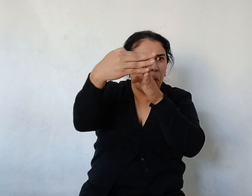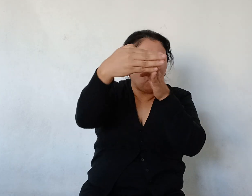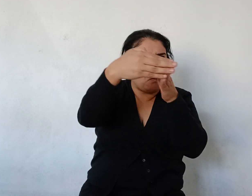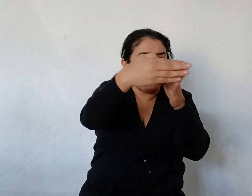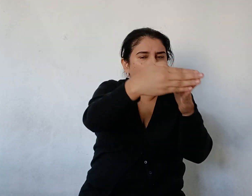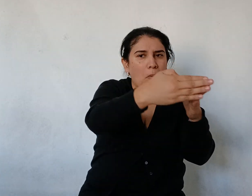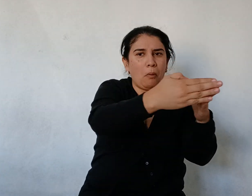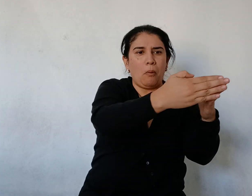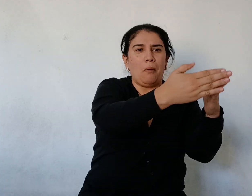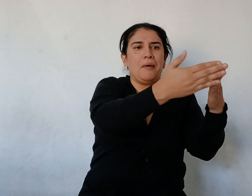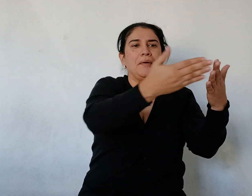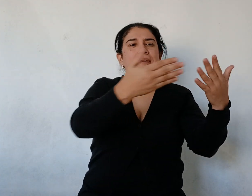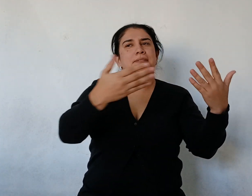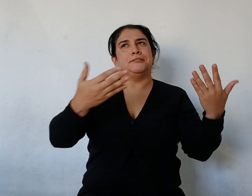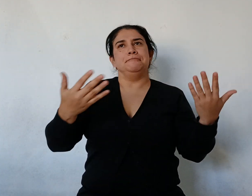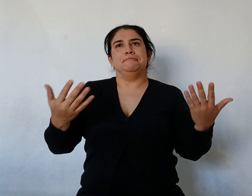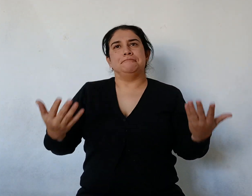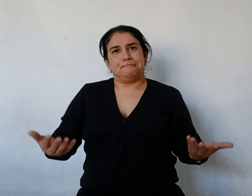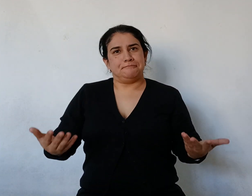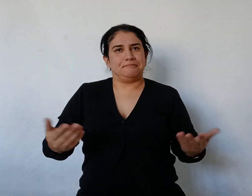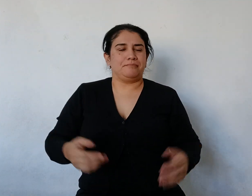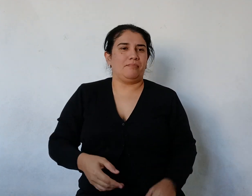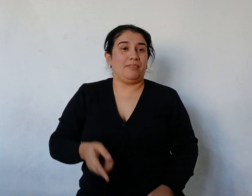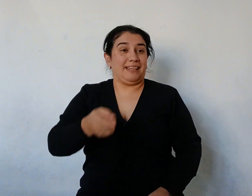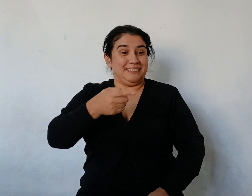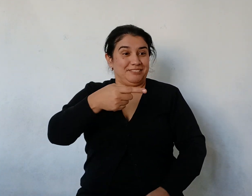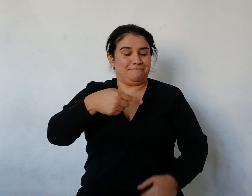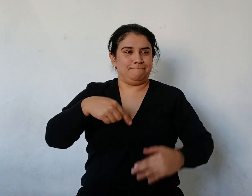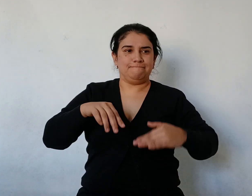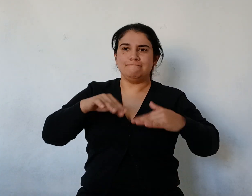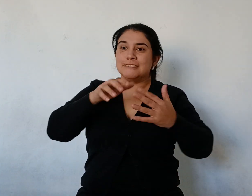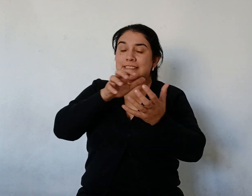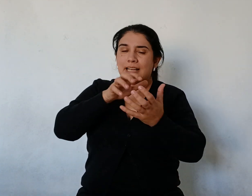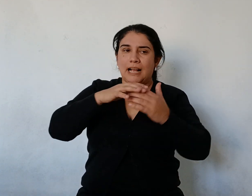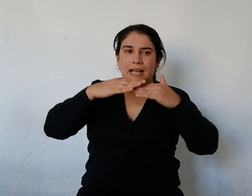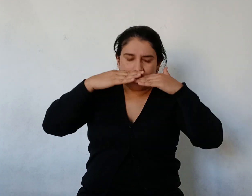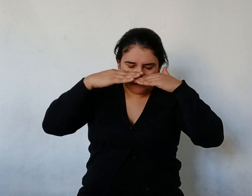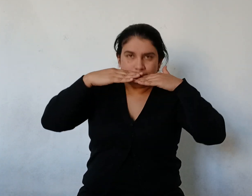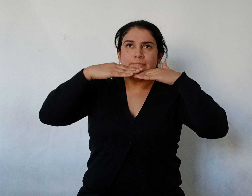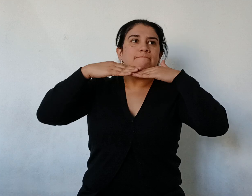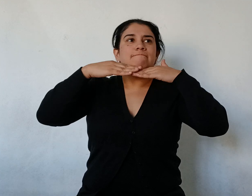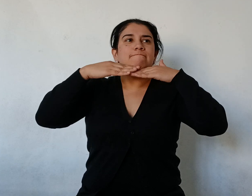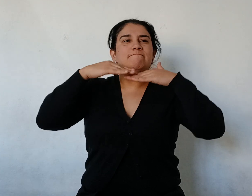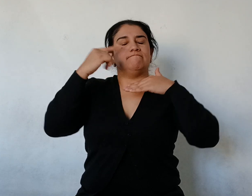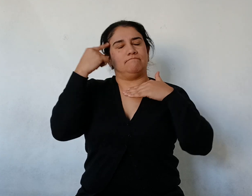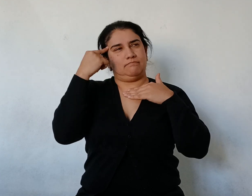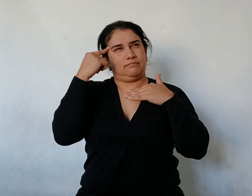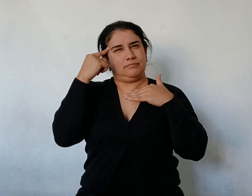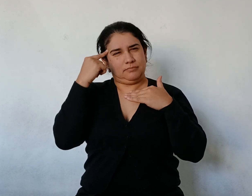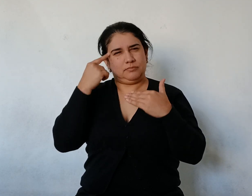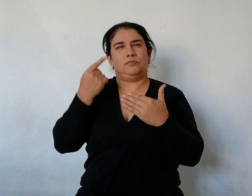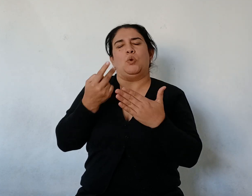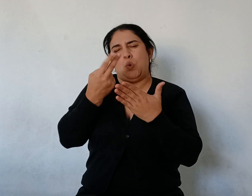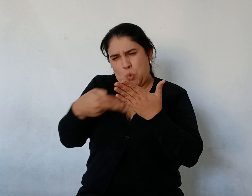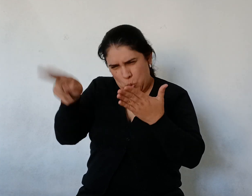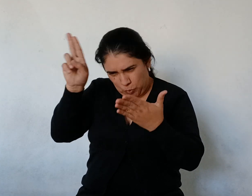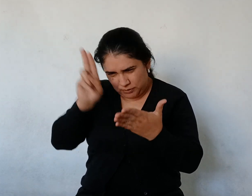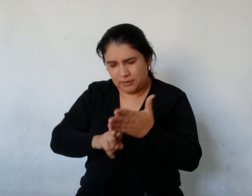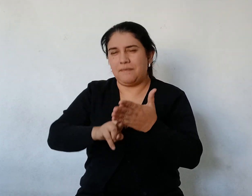Entonces Los yacarés salieron del agua Y dijeron Hagamos otro dique Mucho más grande que el otro Y en